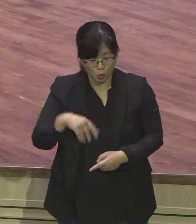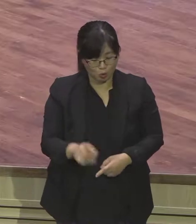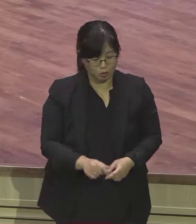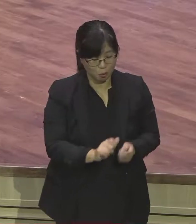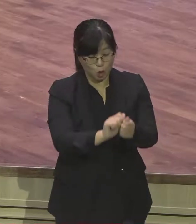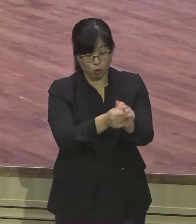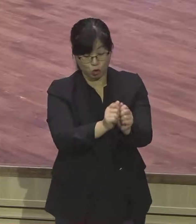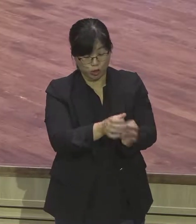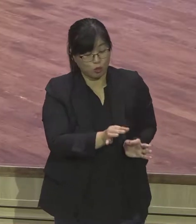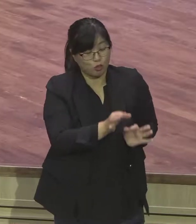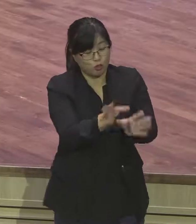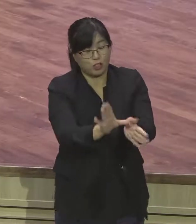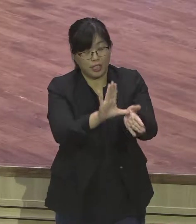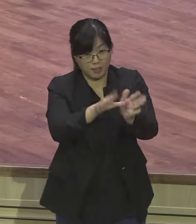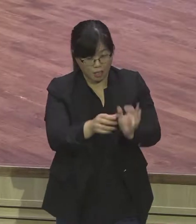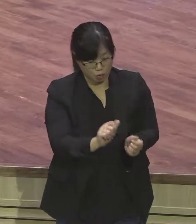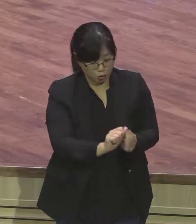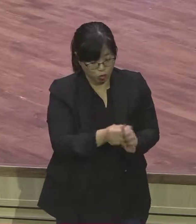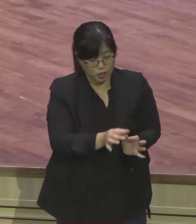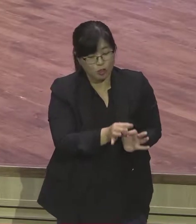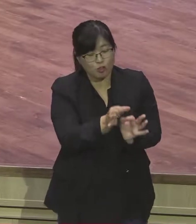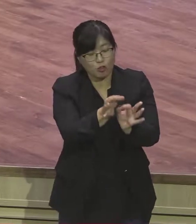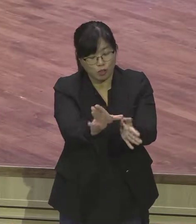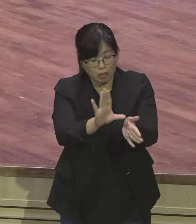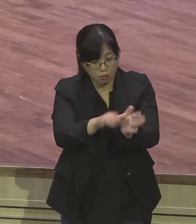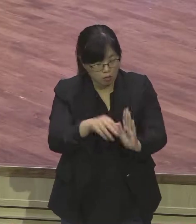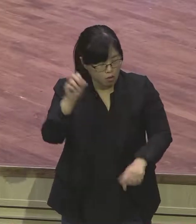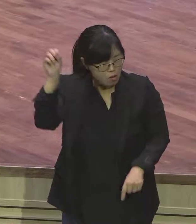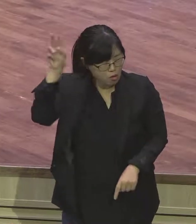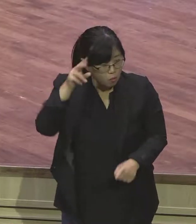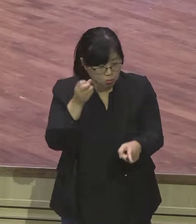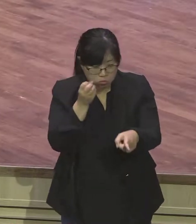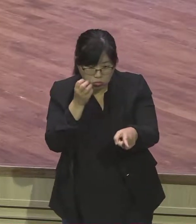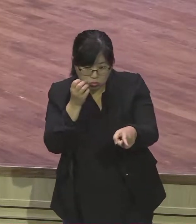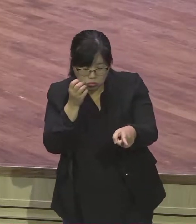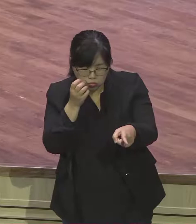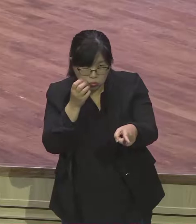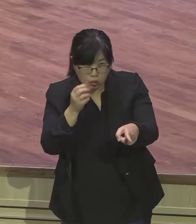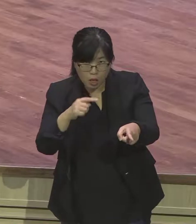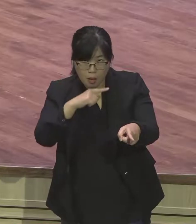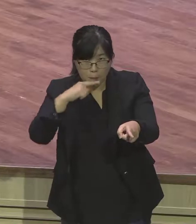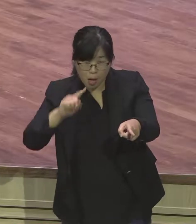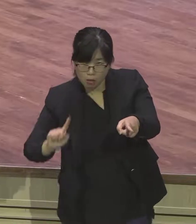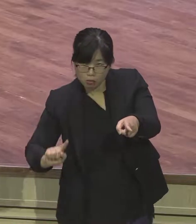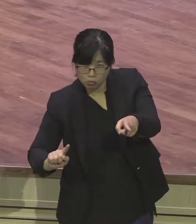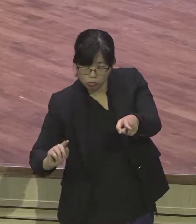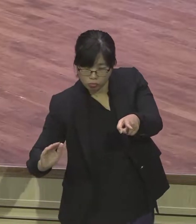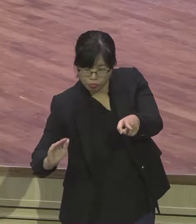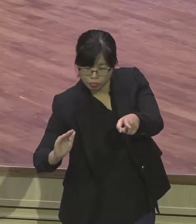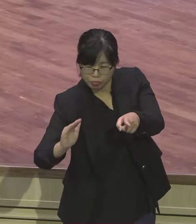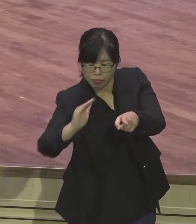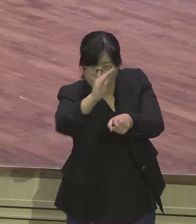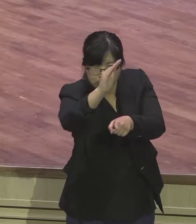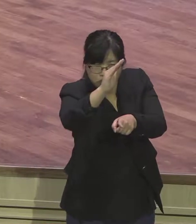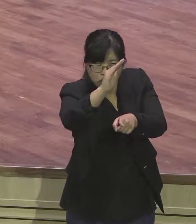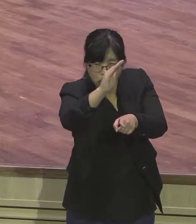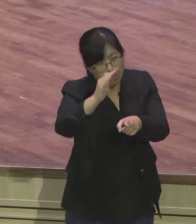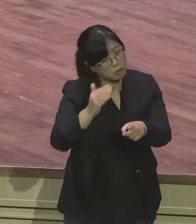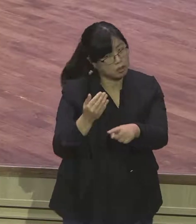주식의 가격이 갑자기 상승을 하게 되면 보이지 않는 손 그에 의해서 움직이잖다 그렇게 말합니다 스포츠